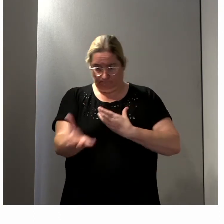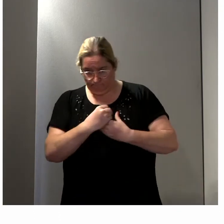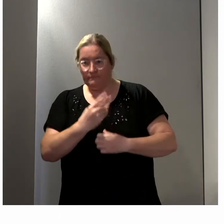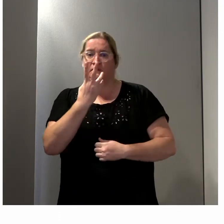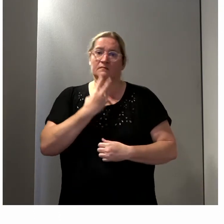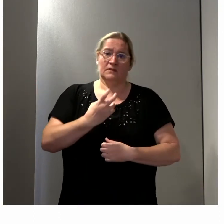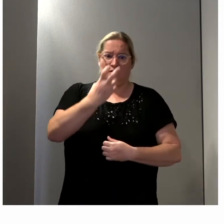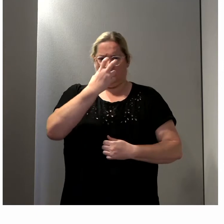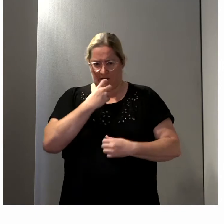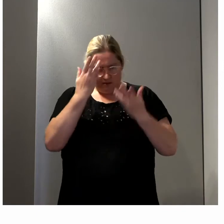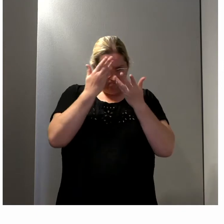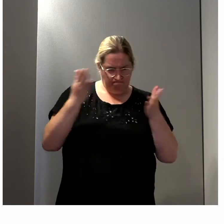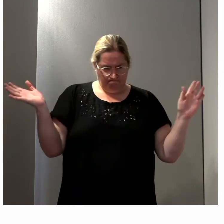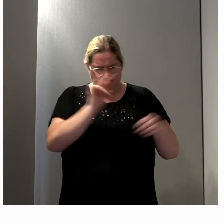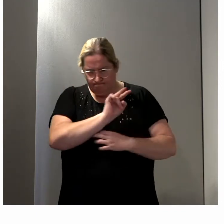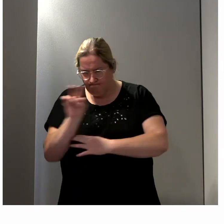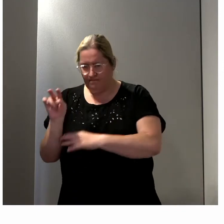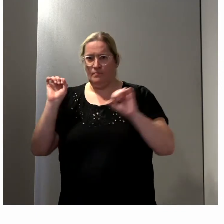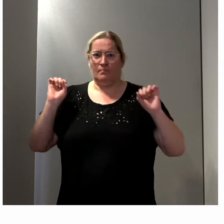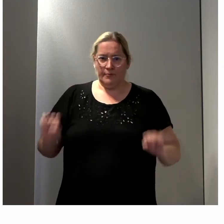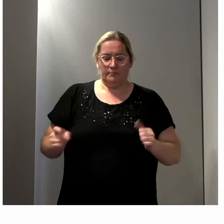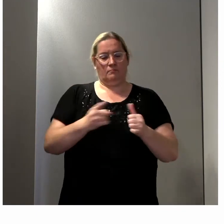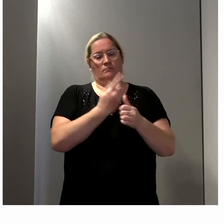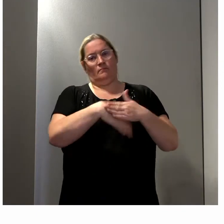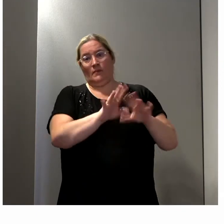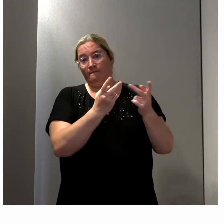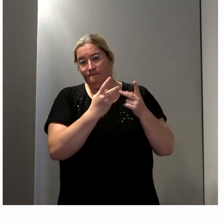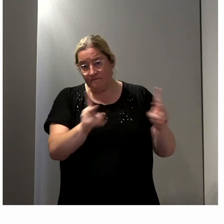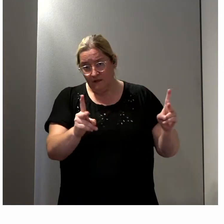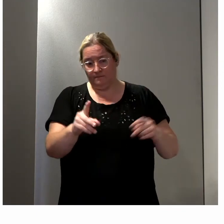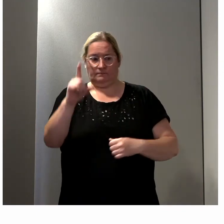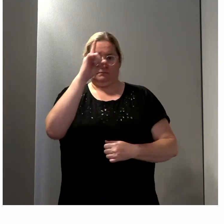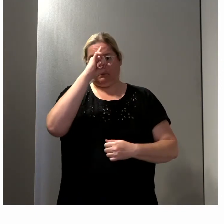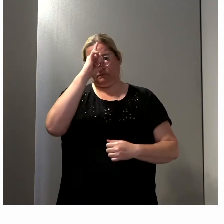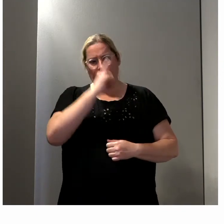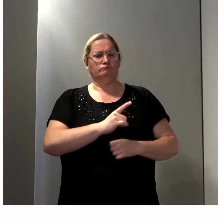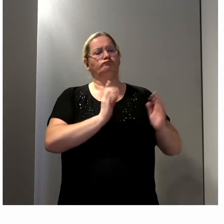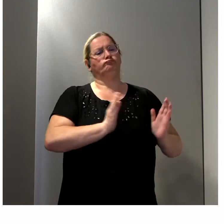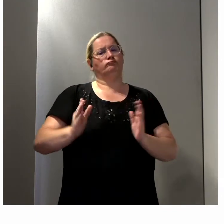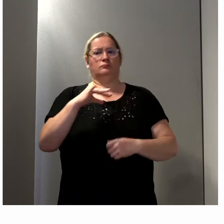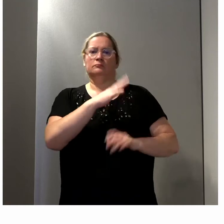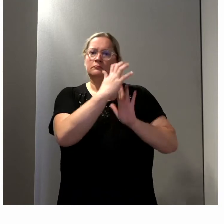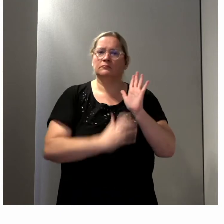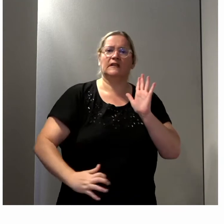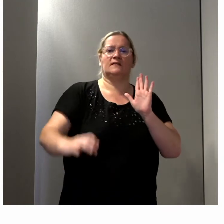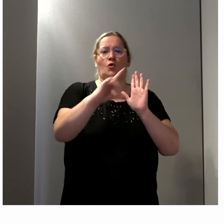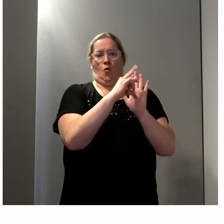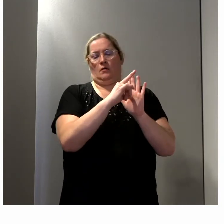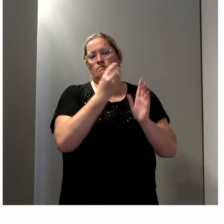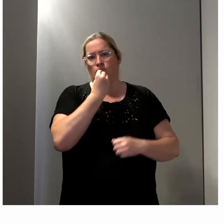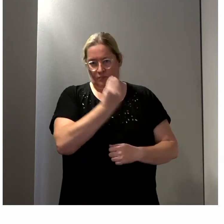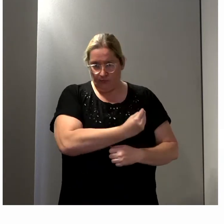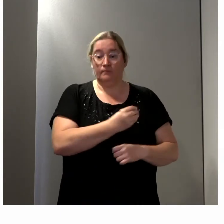citoyenne des personnes en situation de handicap, à la fois dans une commune, où les choses sont un peu structurées par les textes de loi, et puis